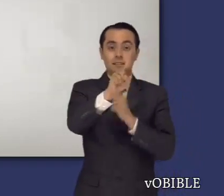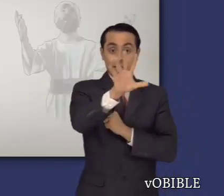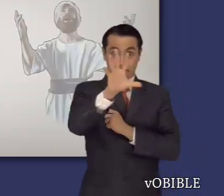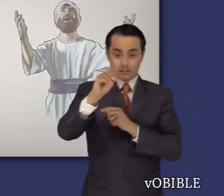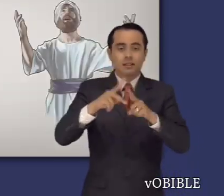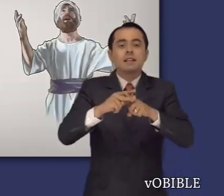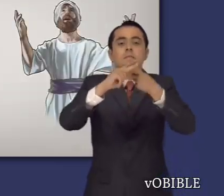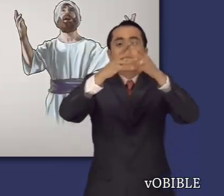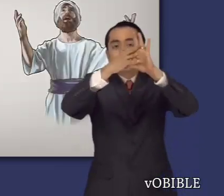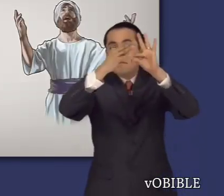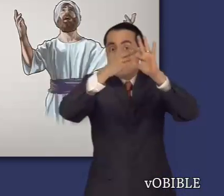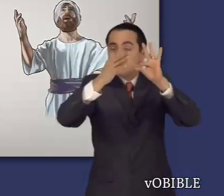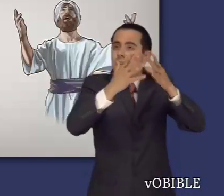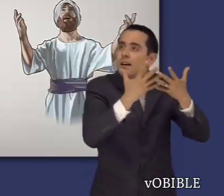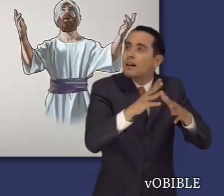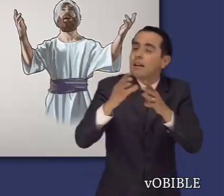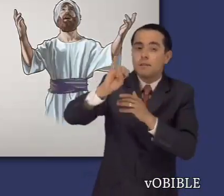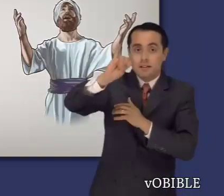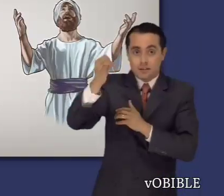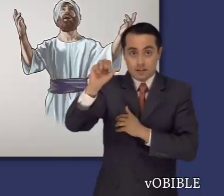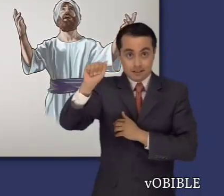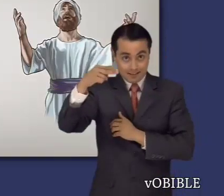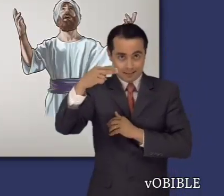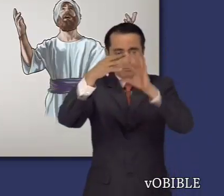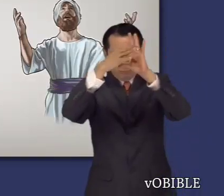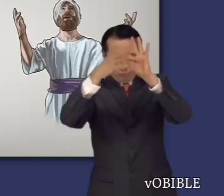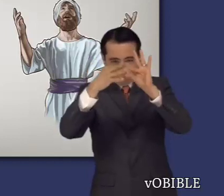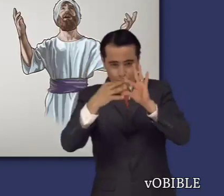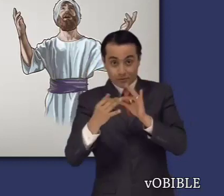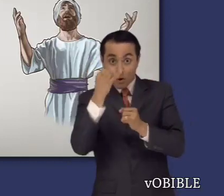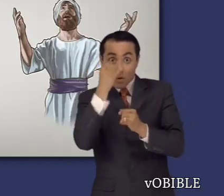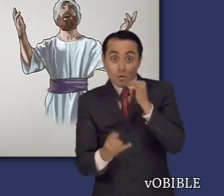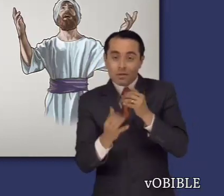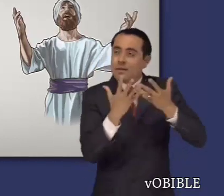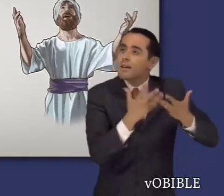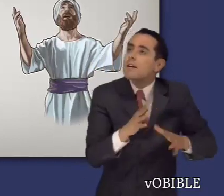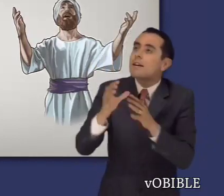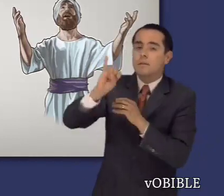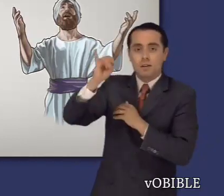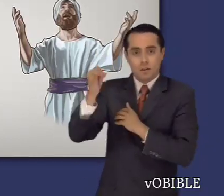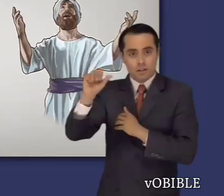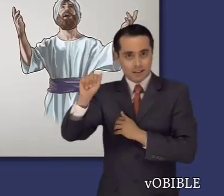Los cinco últimos Salmos empiezan y terminan con las palabras, ¡Alab en ajá!